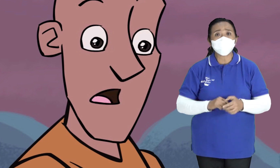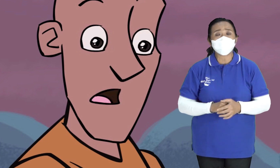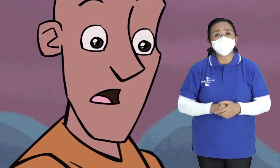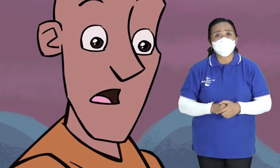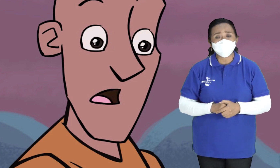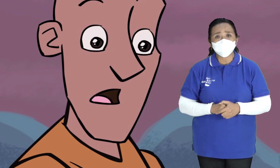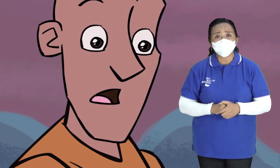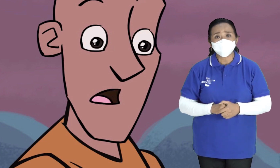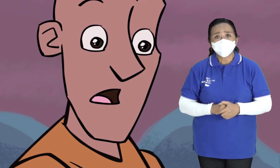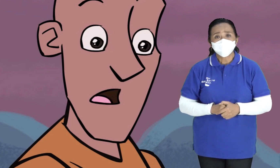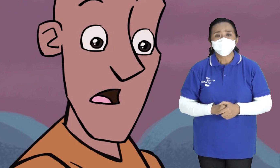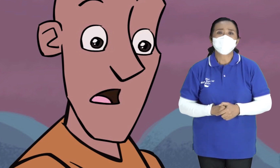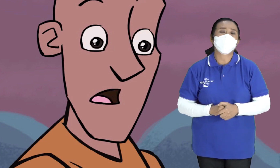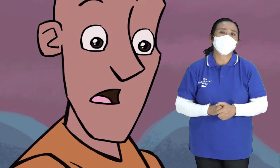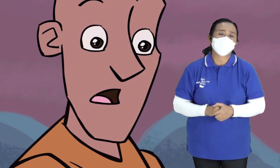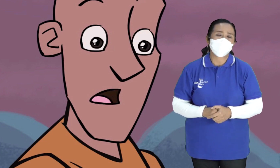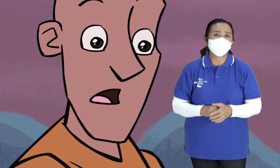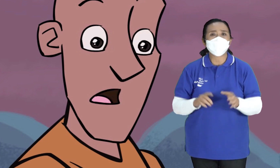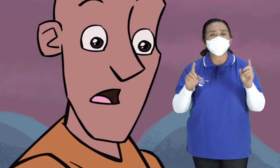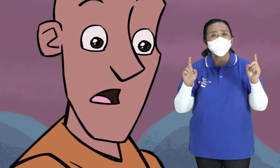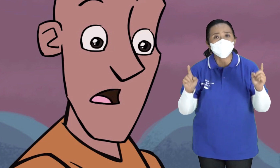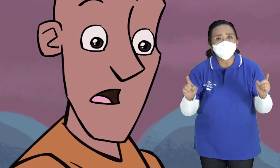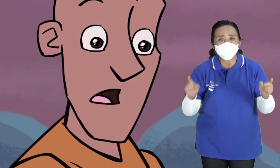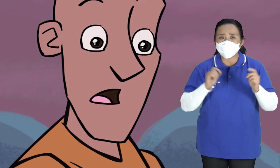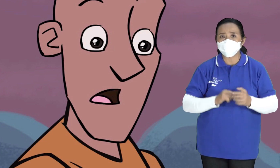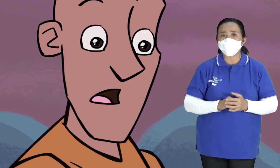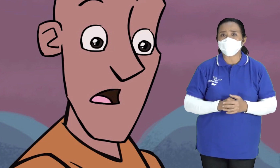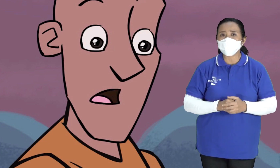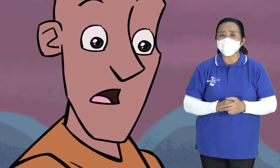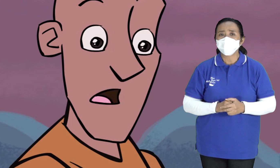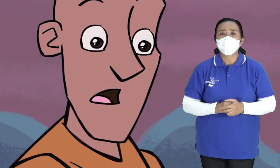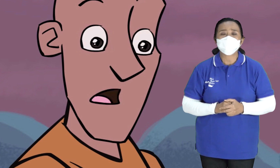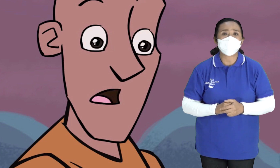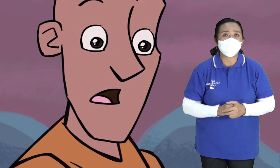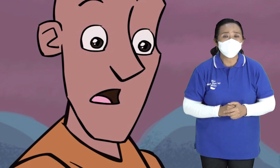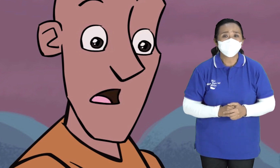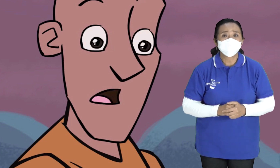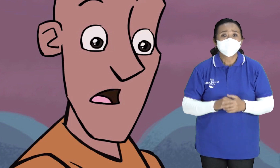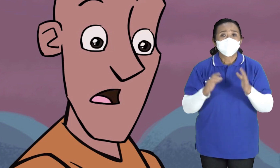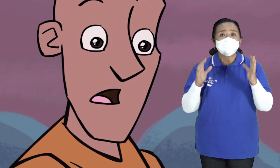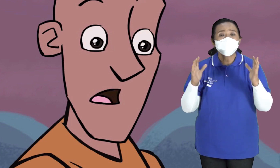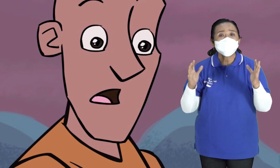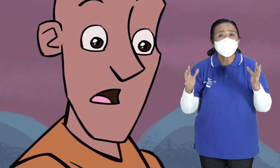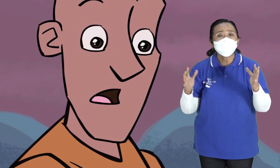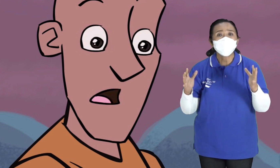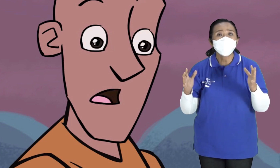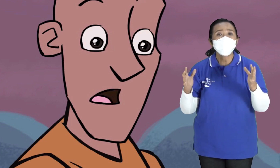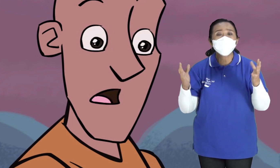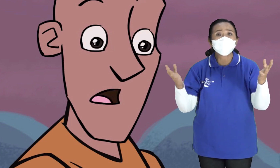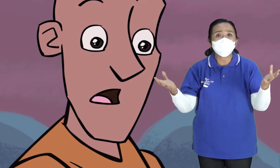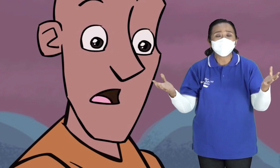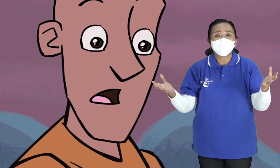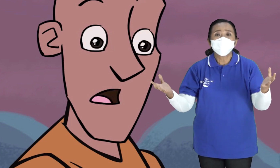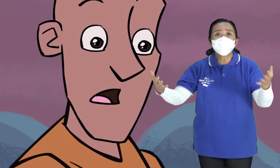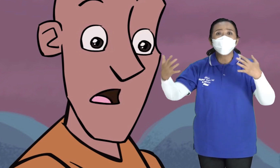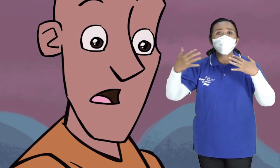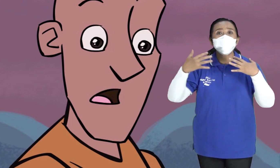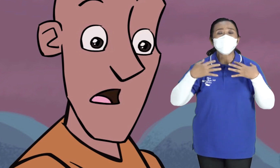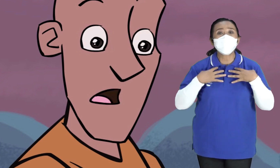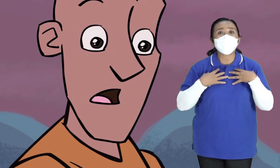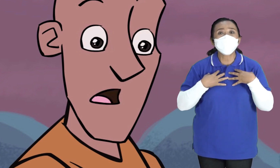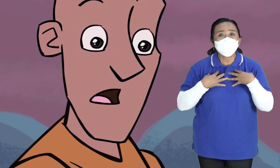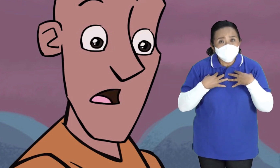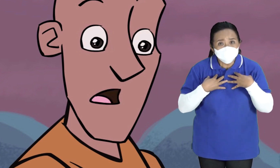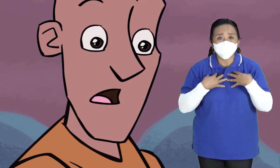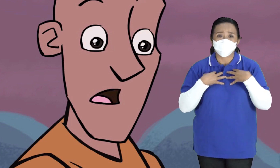ada di firman Tuhan Nah anak-anak Maksud dari firman Tuhan Adalah Elisa ini minta Supaya